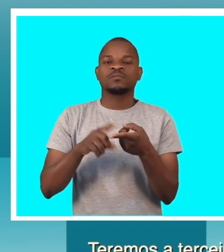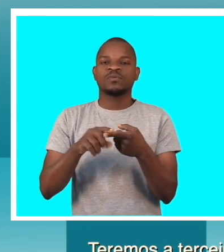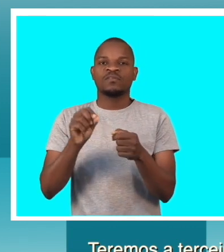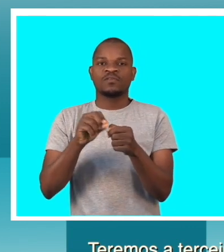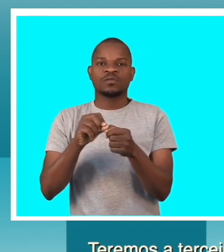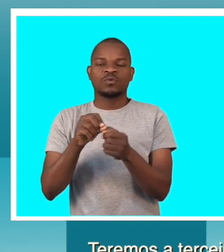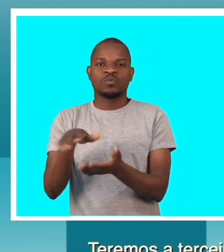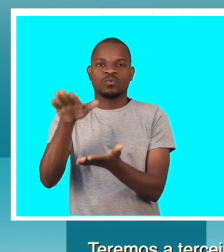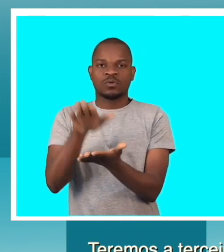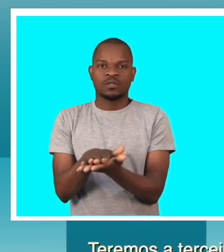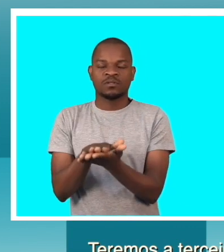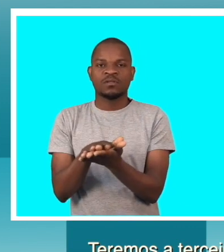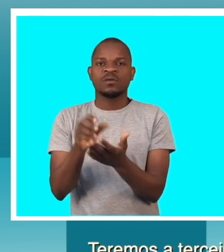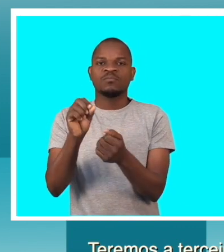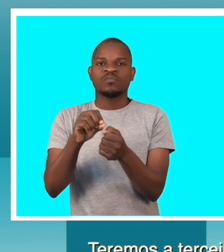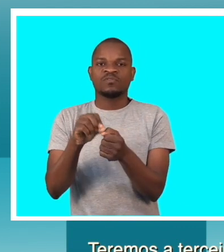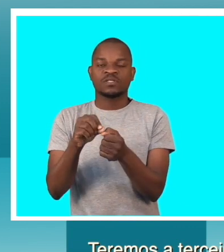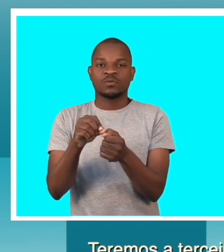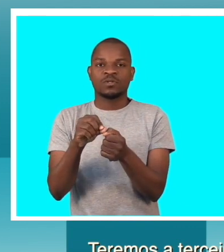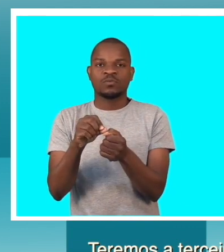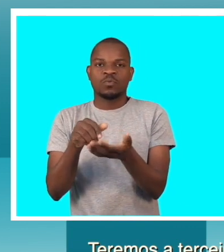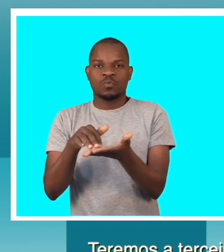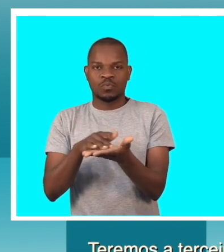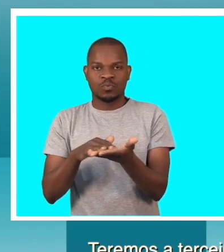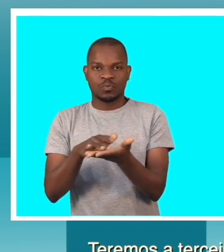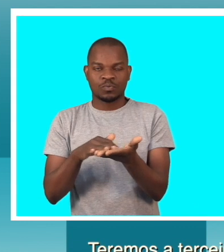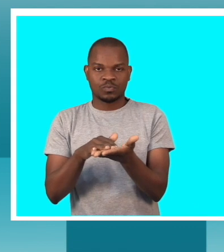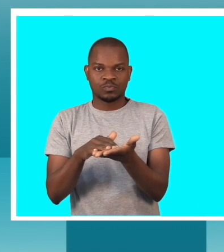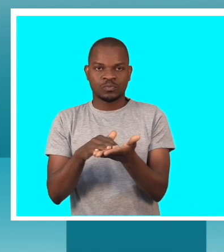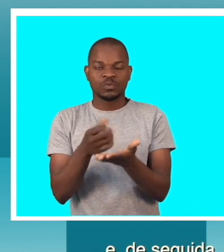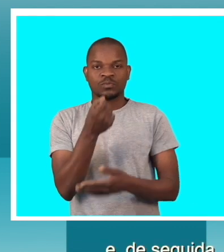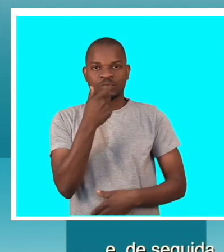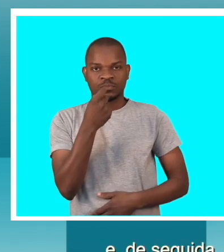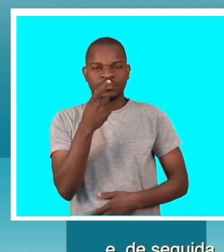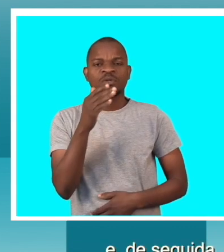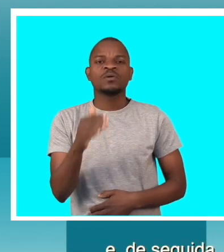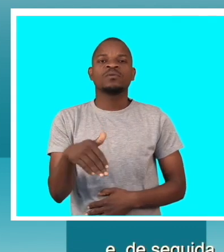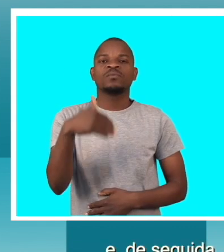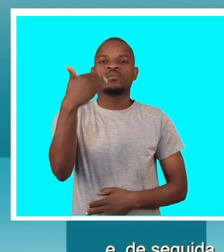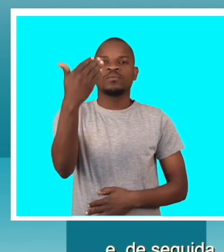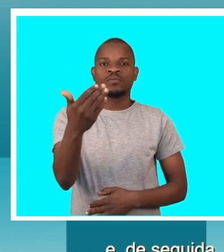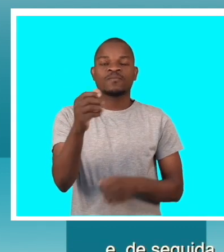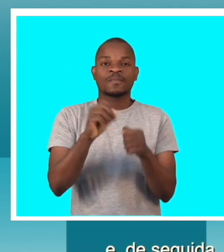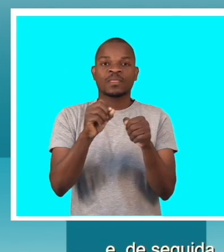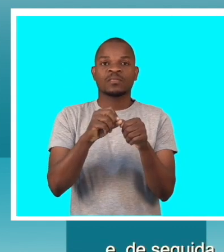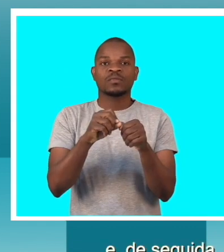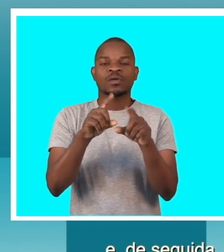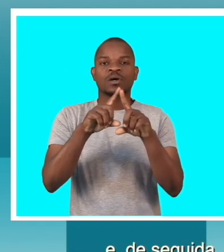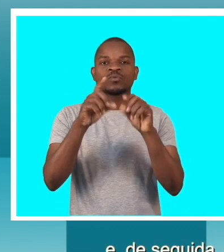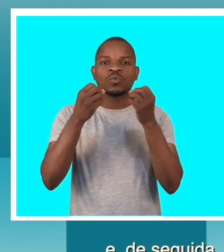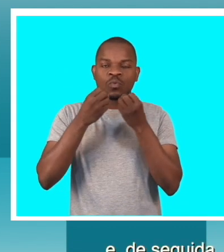local onde vão se produzir esses rótulos e de seguida o lançamento